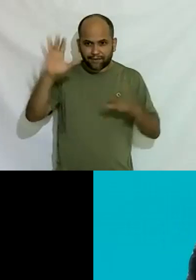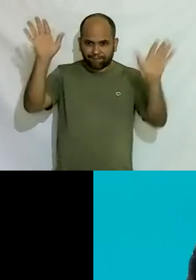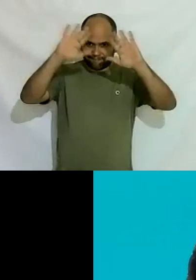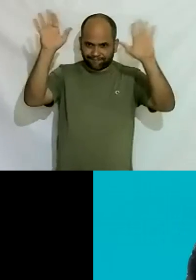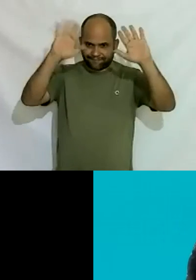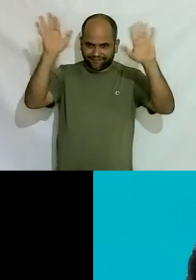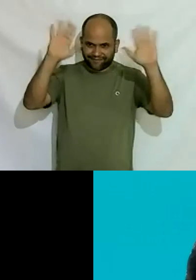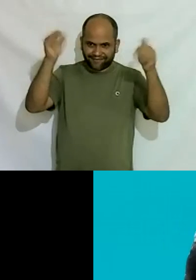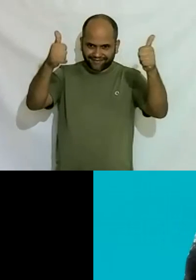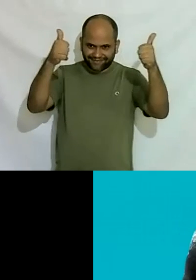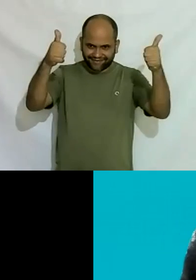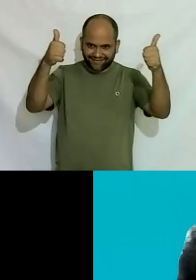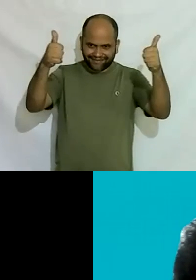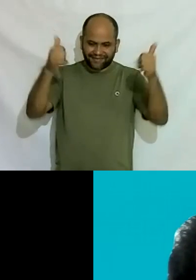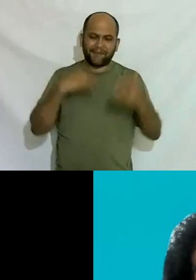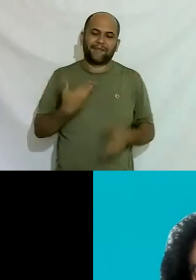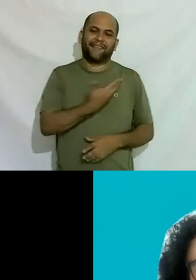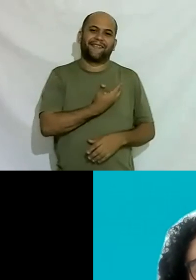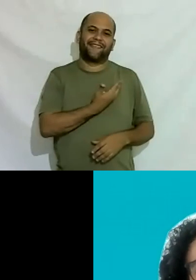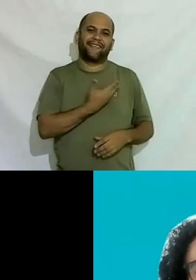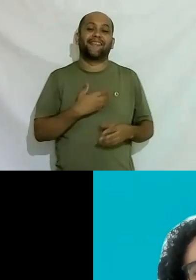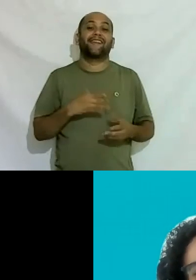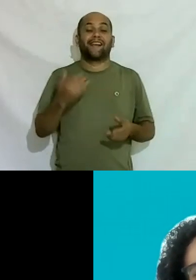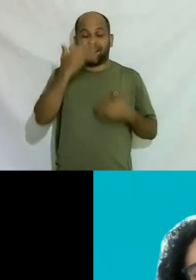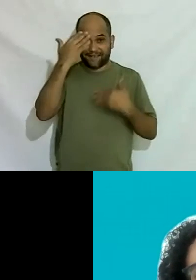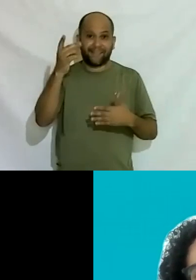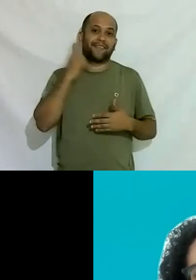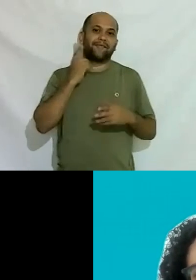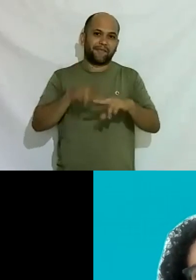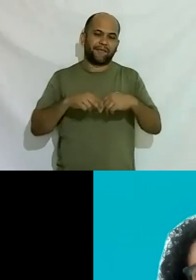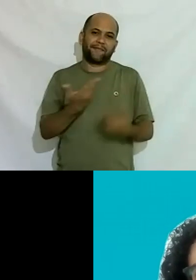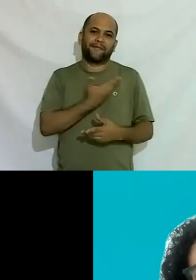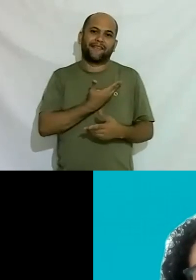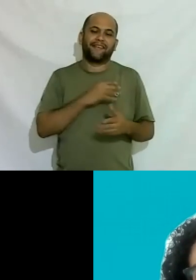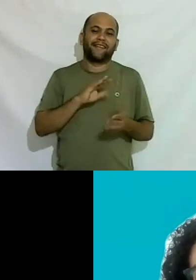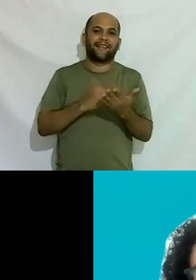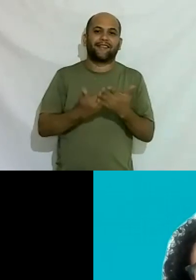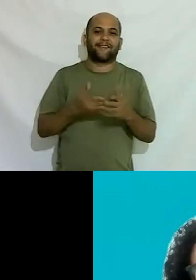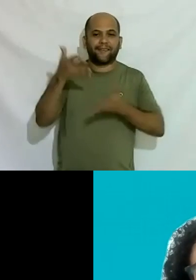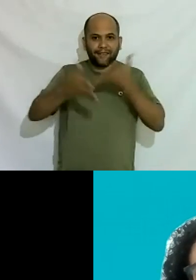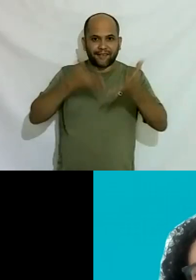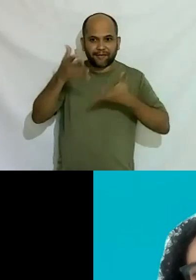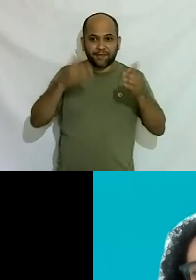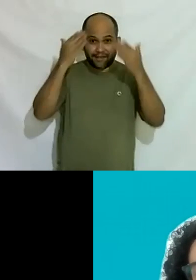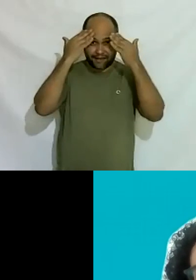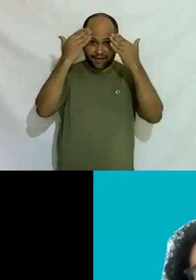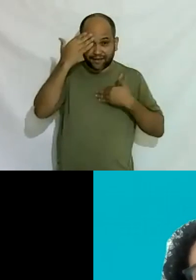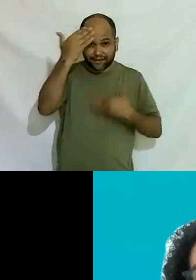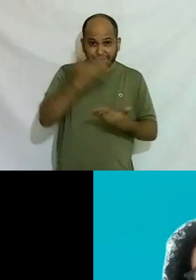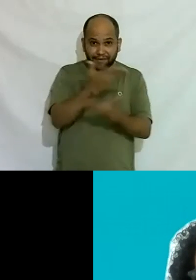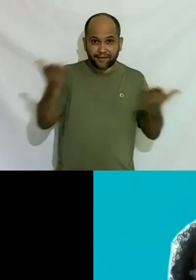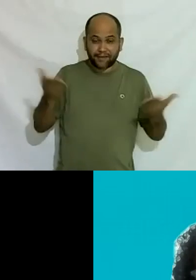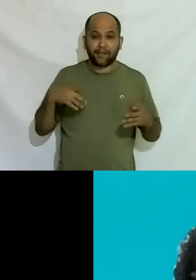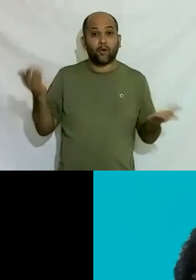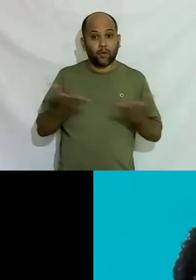colaboração e parceria aqui na tradução para Libras agradeço vocês por estarem aqui conosco não se esqueçam que hoje a gente ainda tem